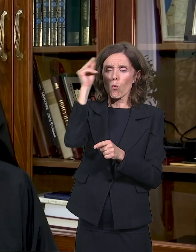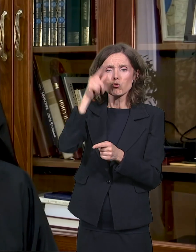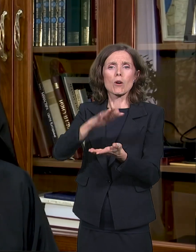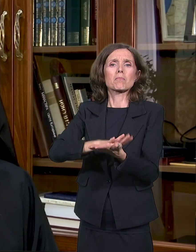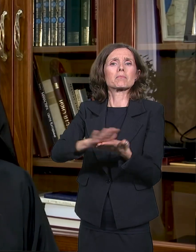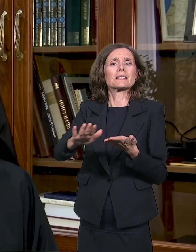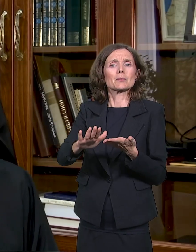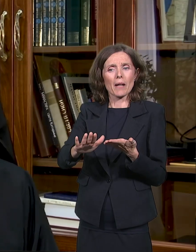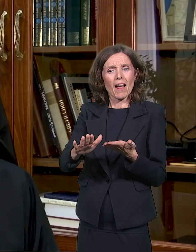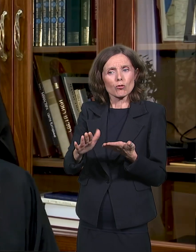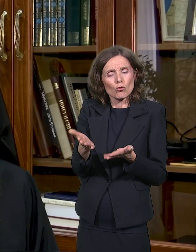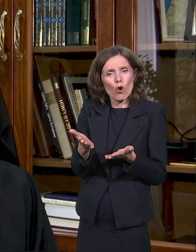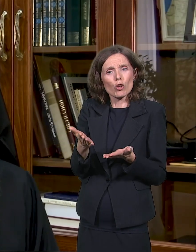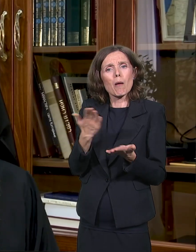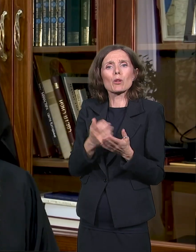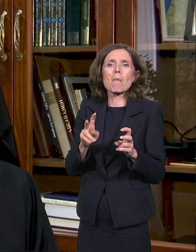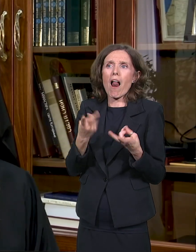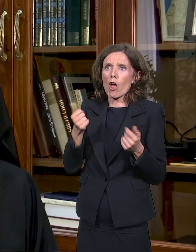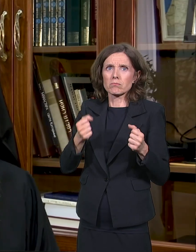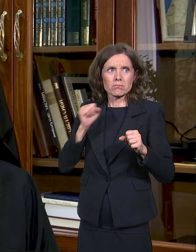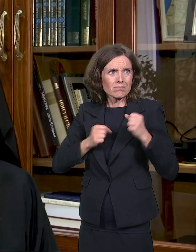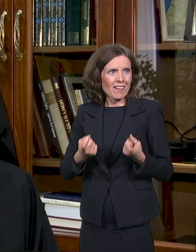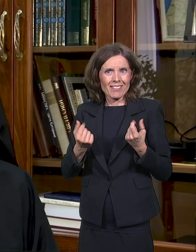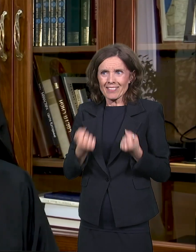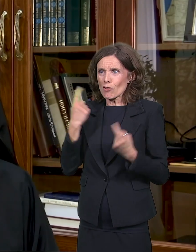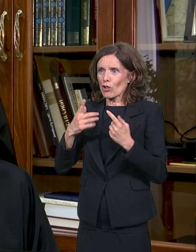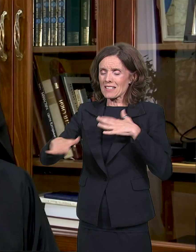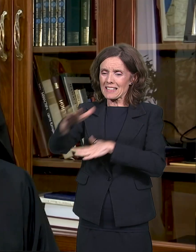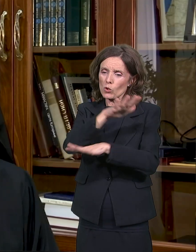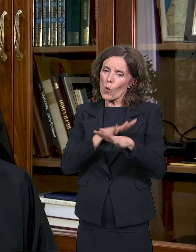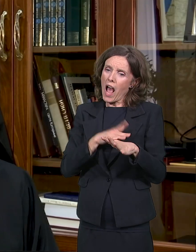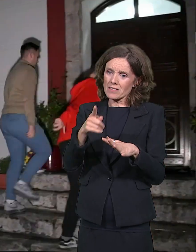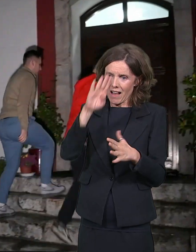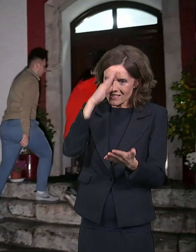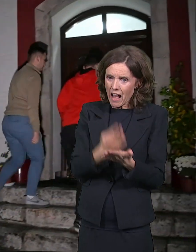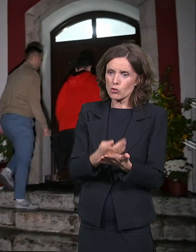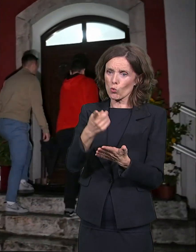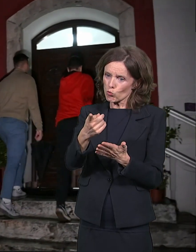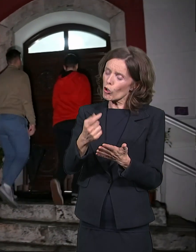uče, vajda toliko možemo da im pružimo kao crkva i kao narod.